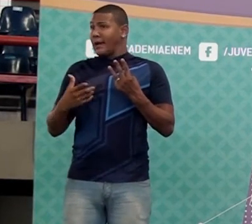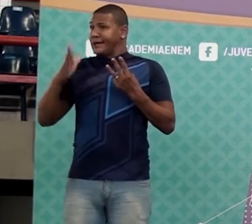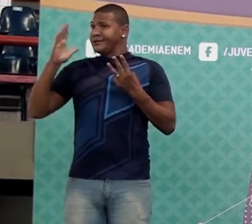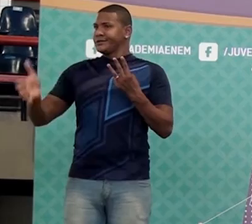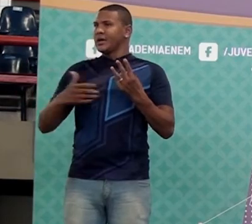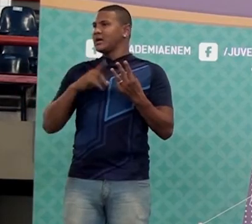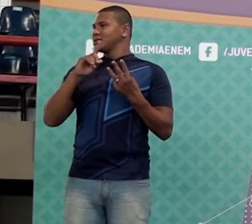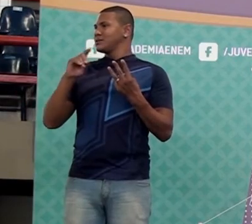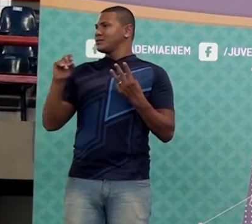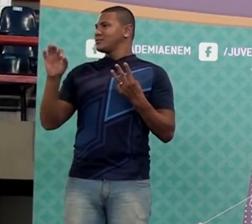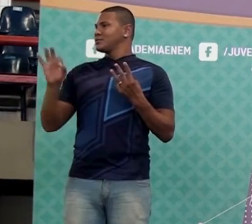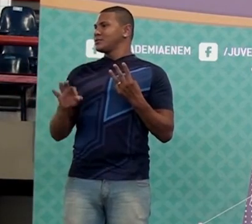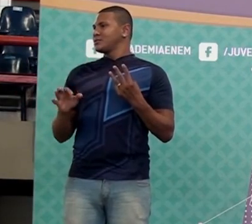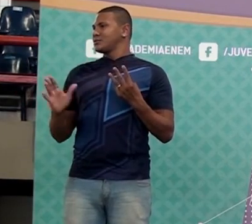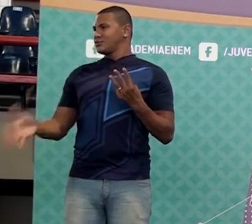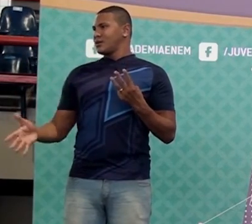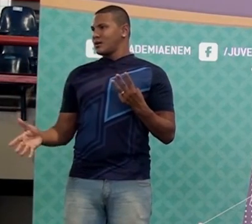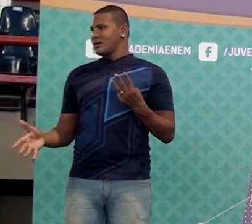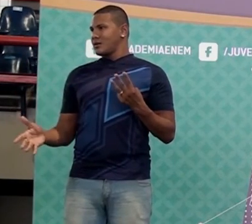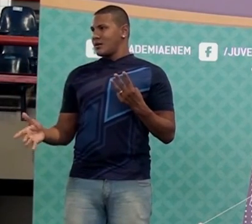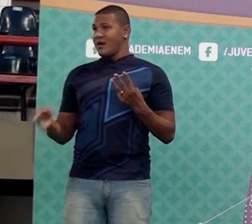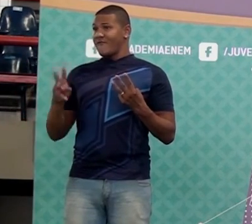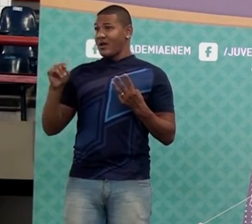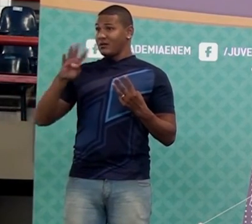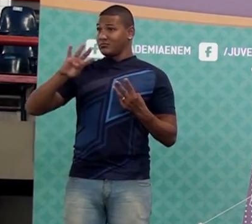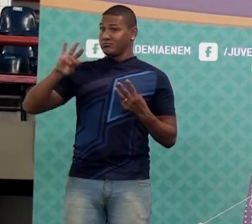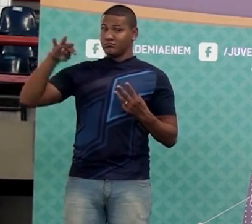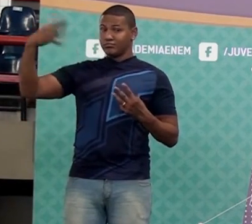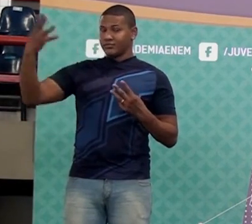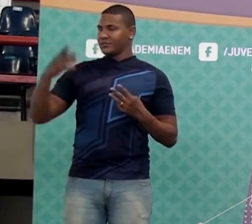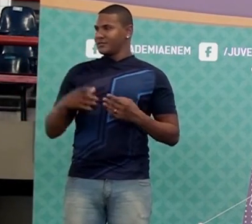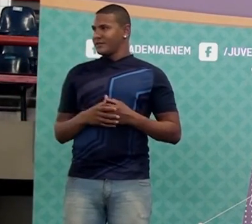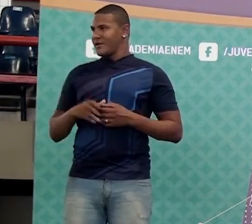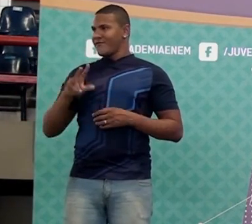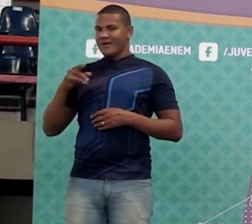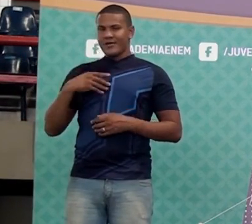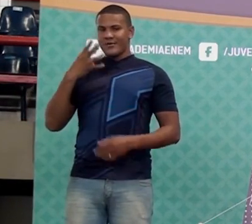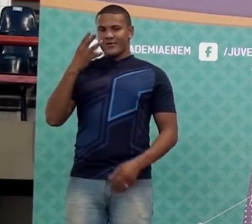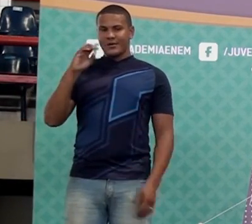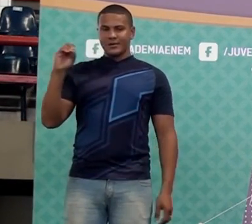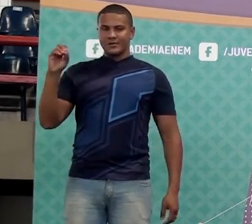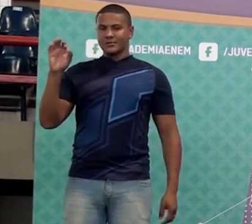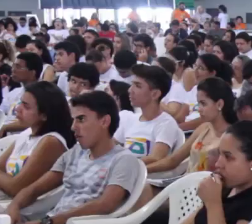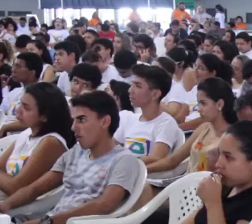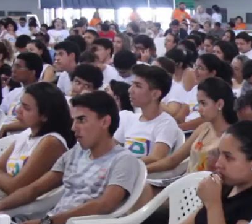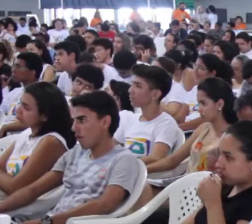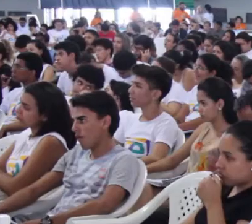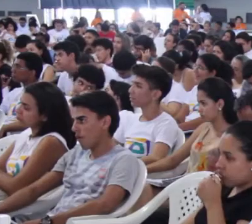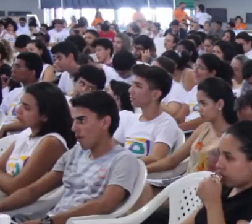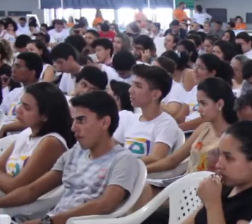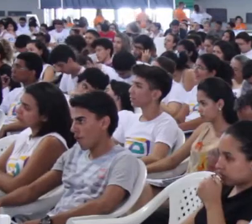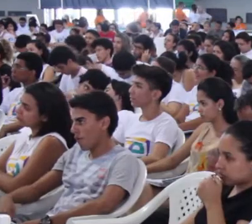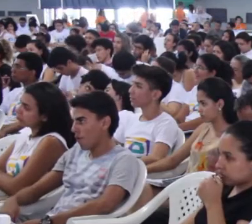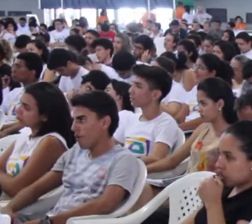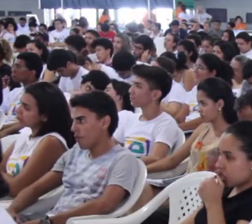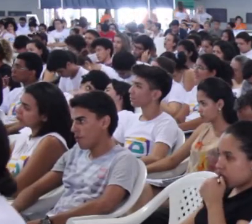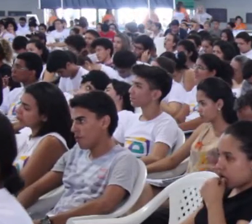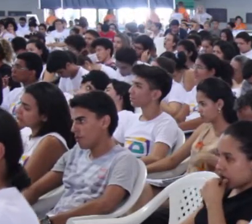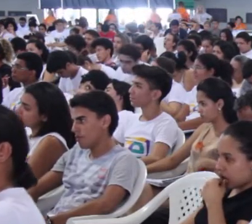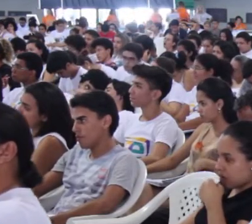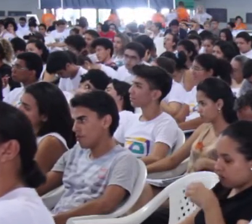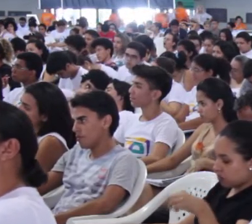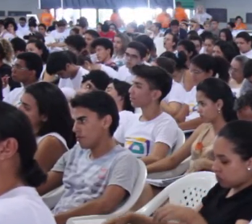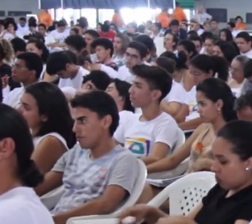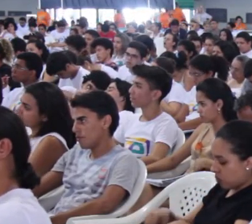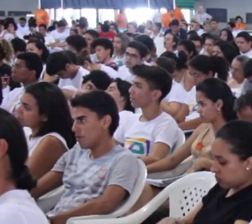por cento. E ele vai aumentar trezentos por cento. Então ele vai ficar quanto? Quatrocentos por cento do que ele era. Sempre é um a mais. Tá legal?